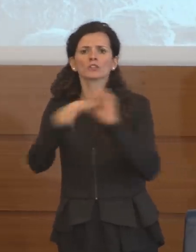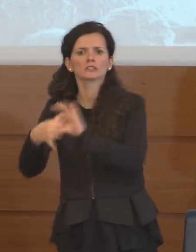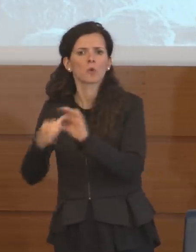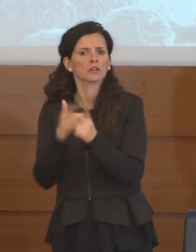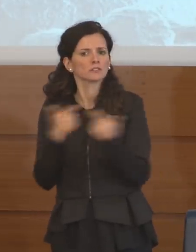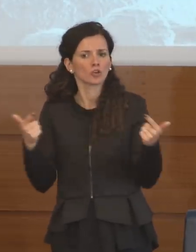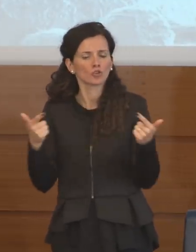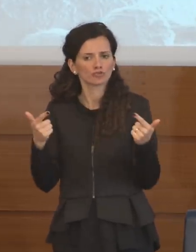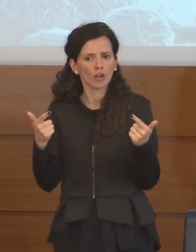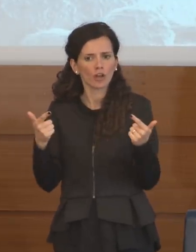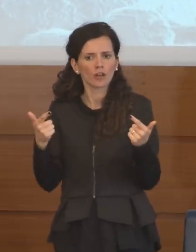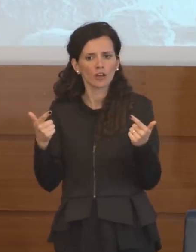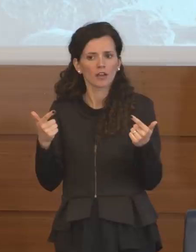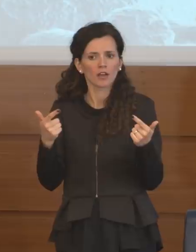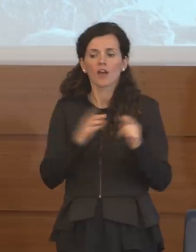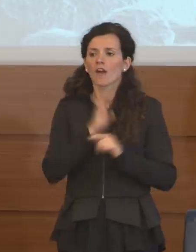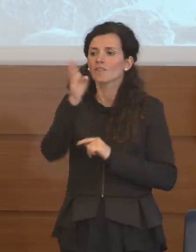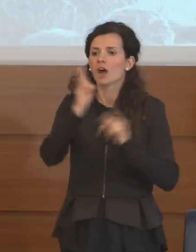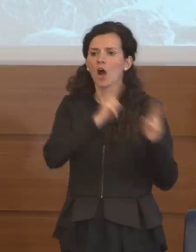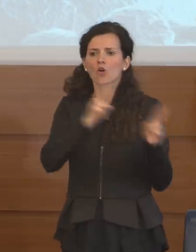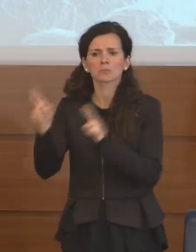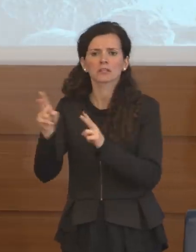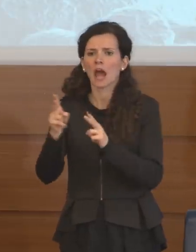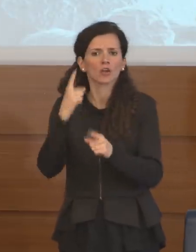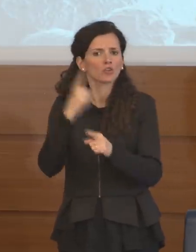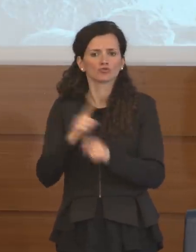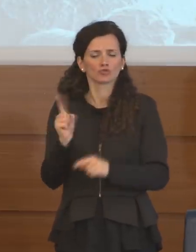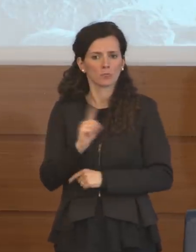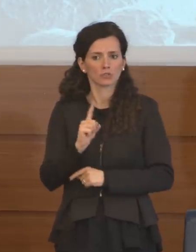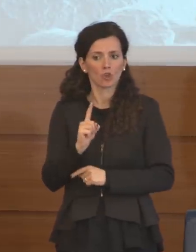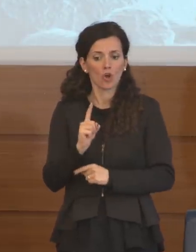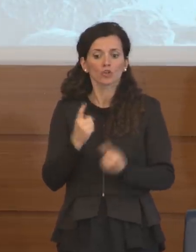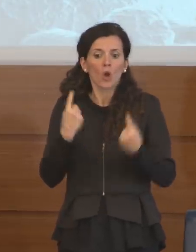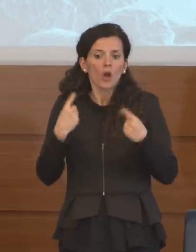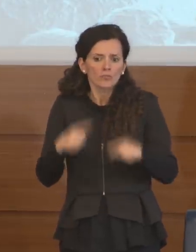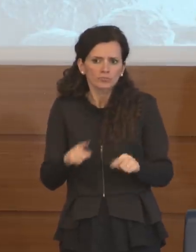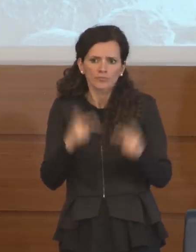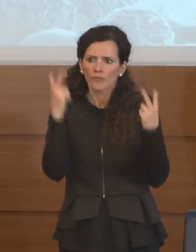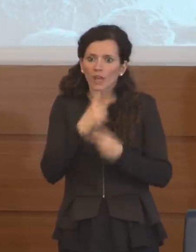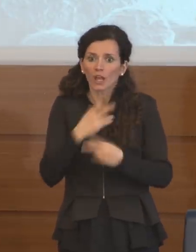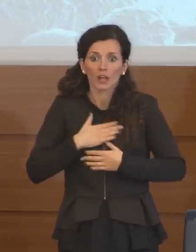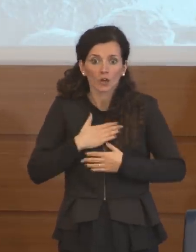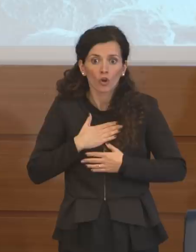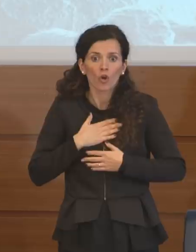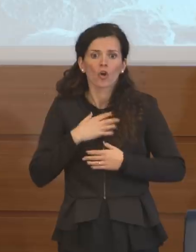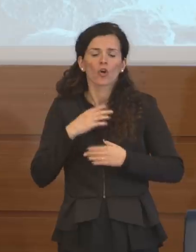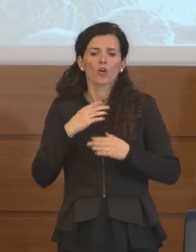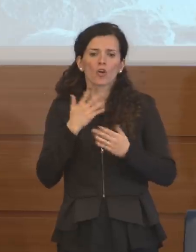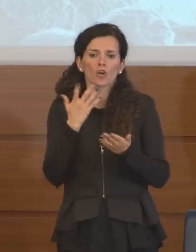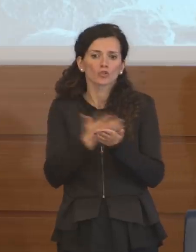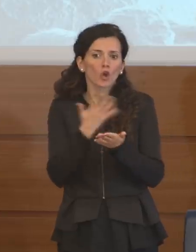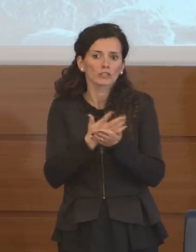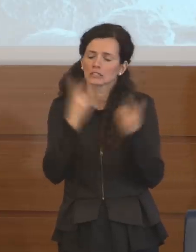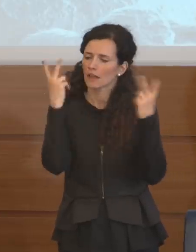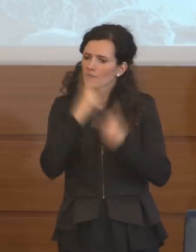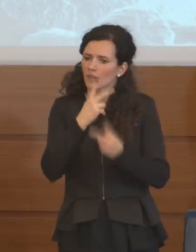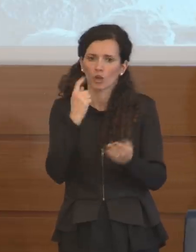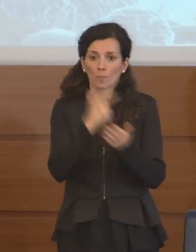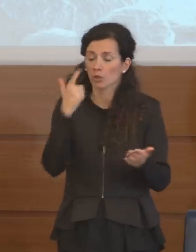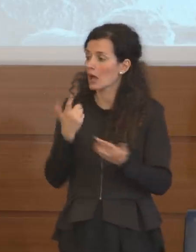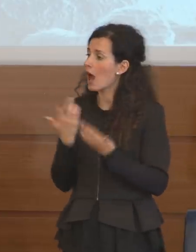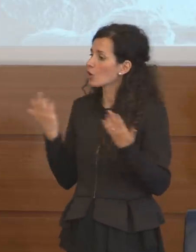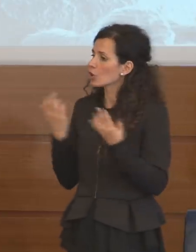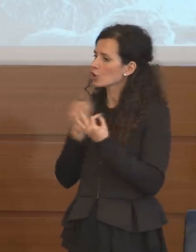doversi regare negli ospedali. Questo mi sembra una notizia veramente molto importante. Quindi è